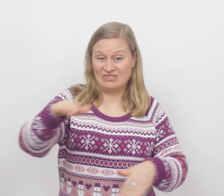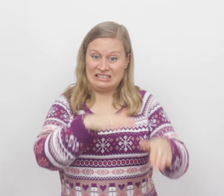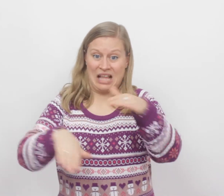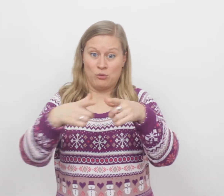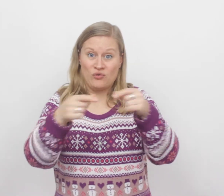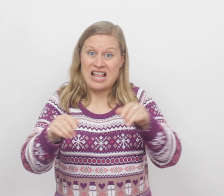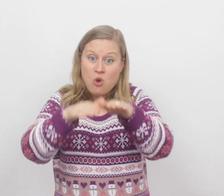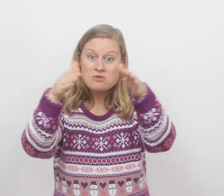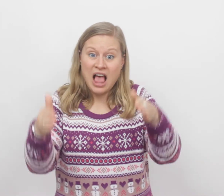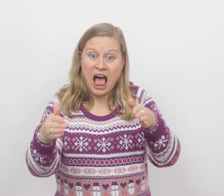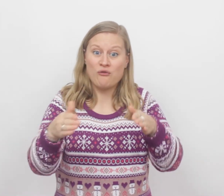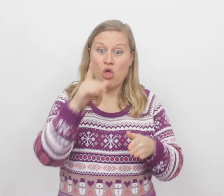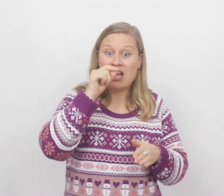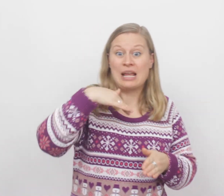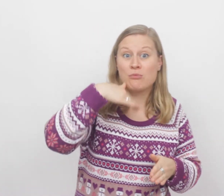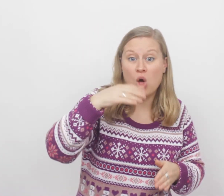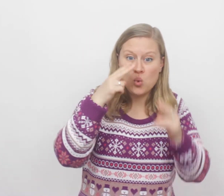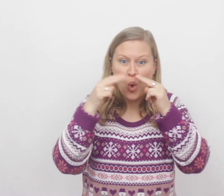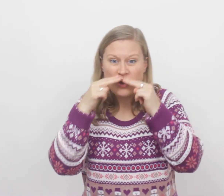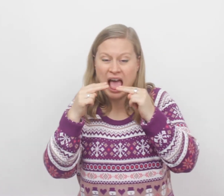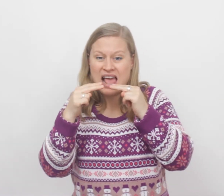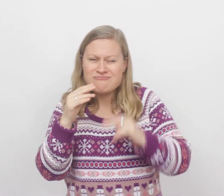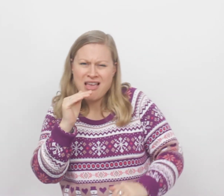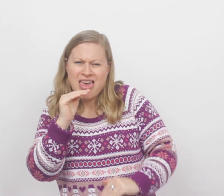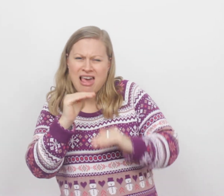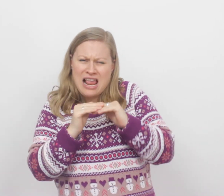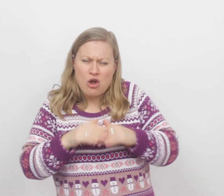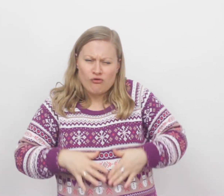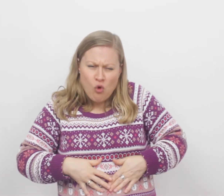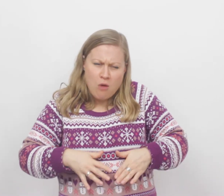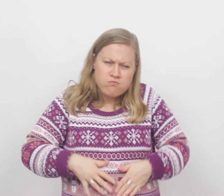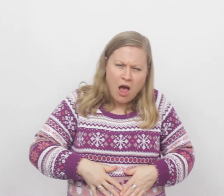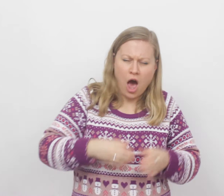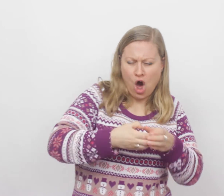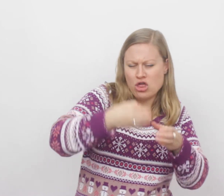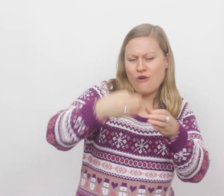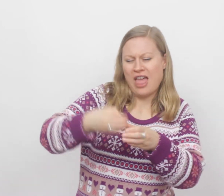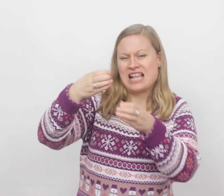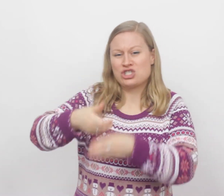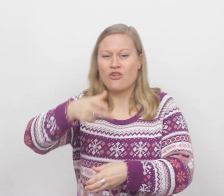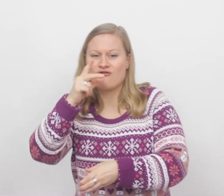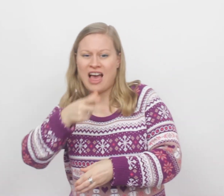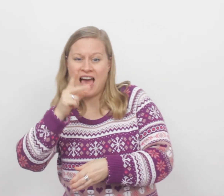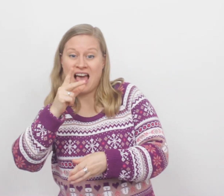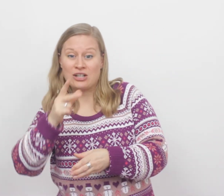Stapels vlees op tafel, kipkou, koem, konijn Hele volle magen, flessen, wijn